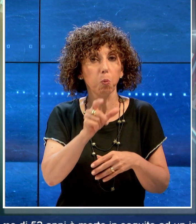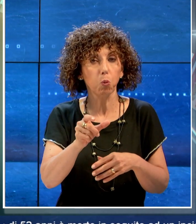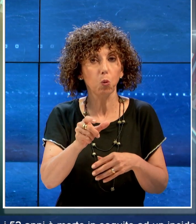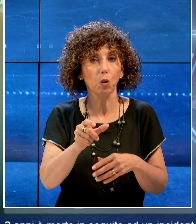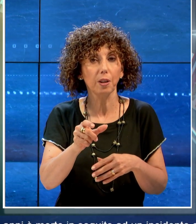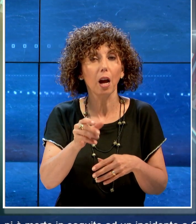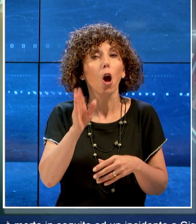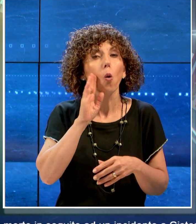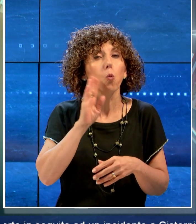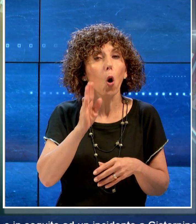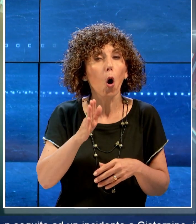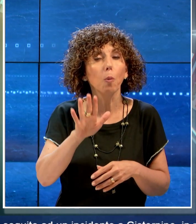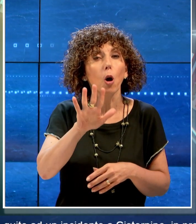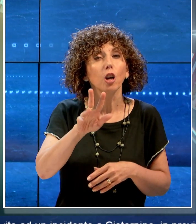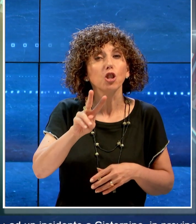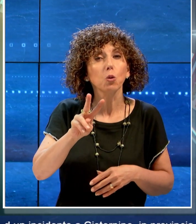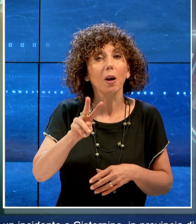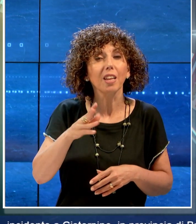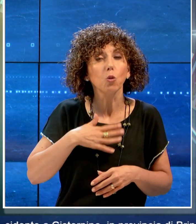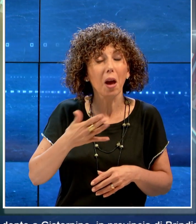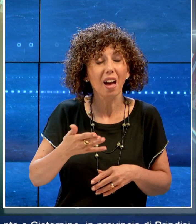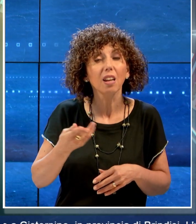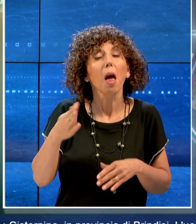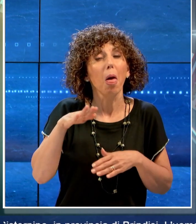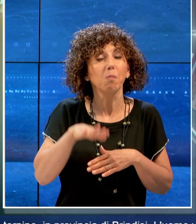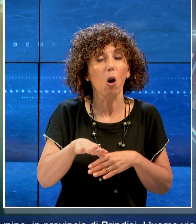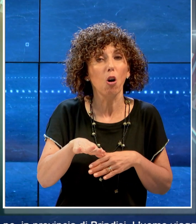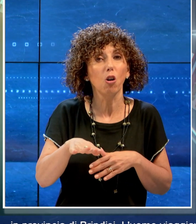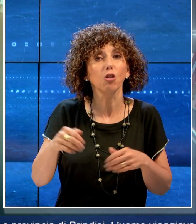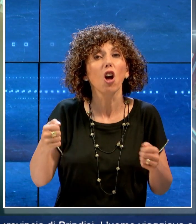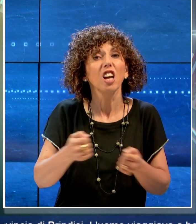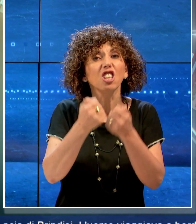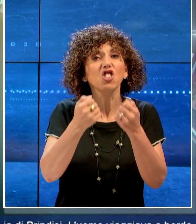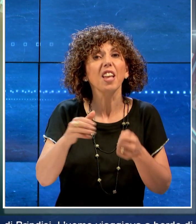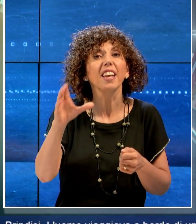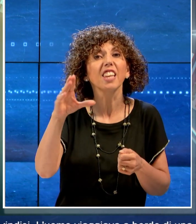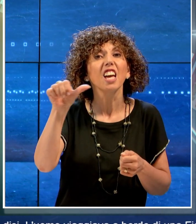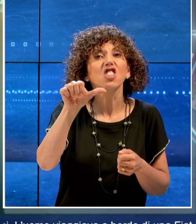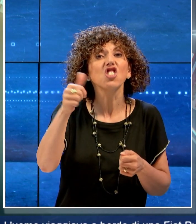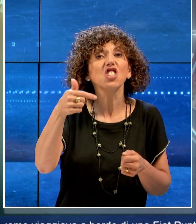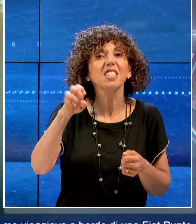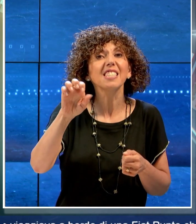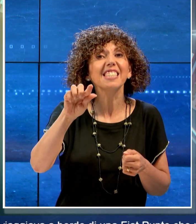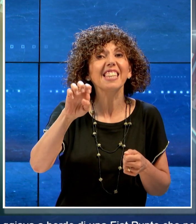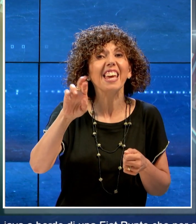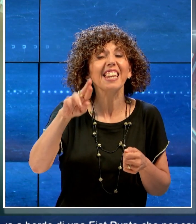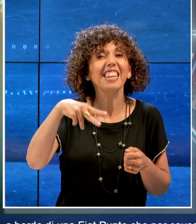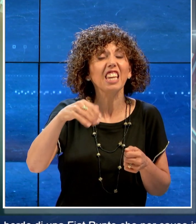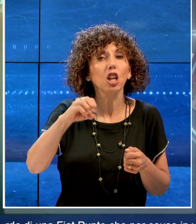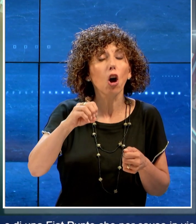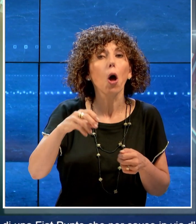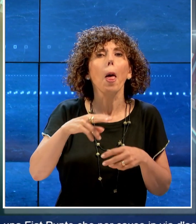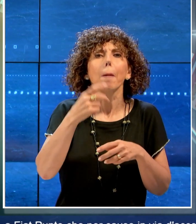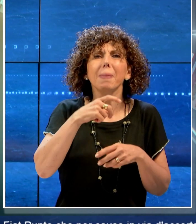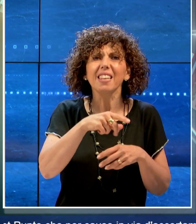uomo di 52 anni è morto in seguito ad un incidente a Cisternino, in provincia di Brindisi. L'uomo